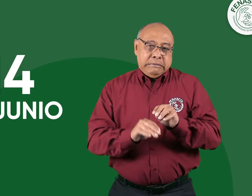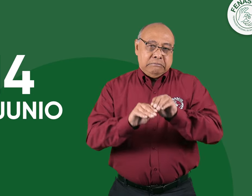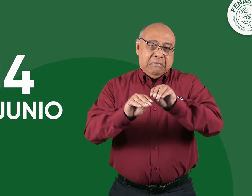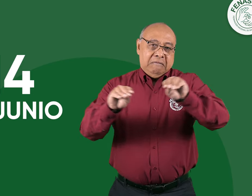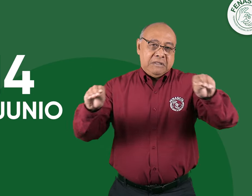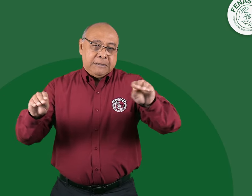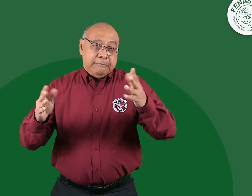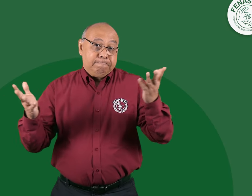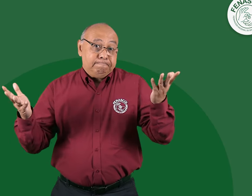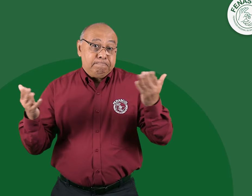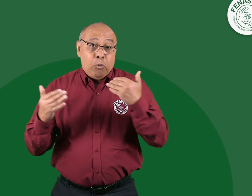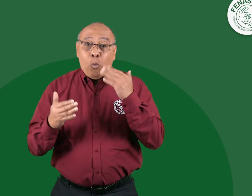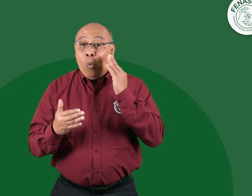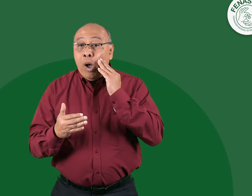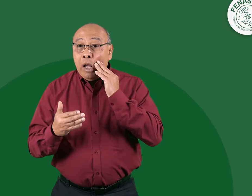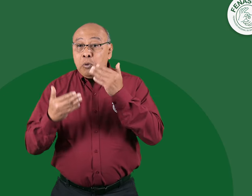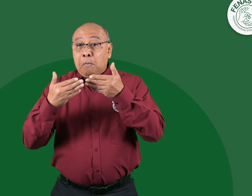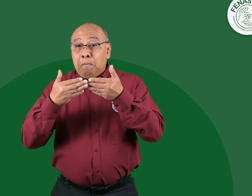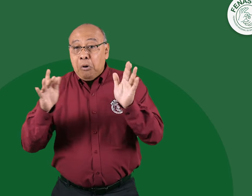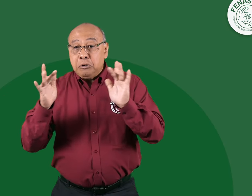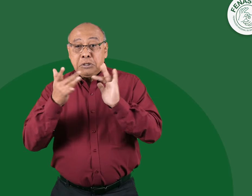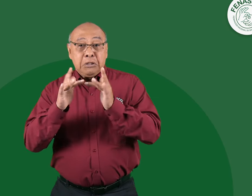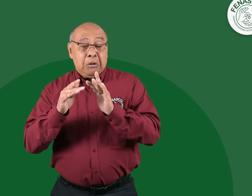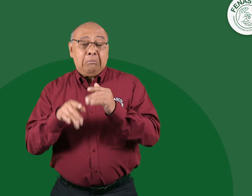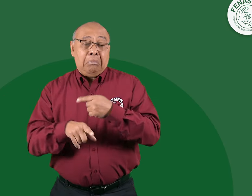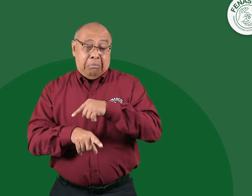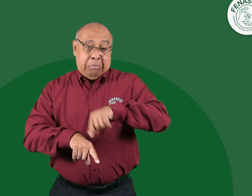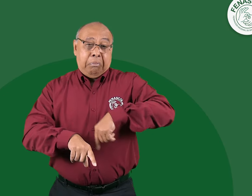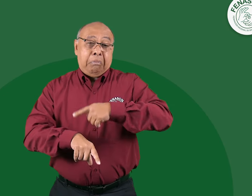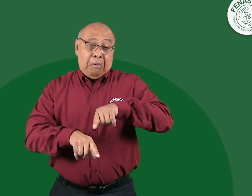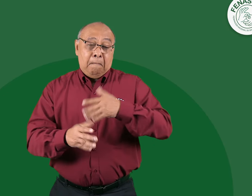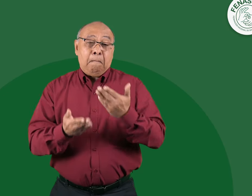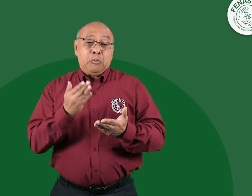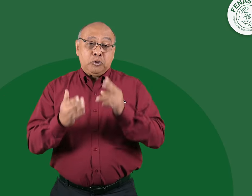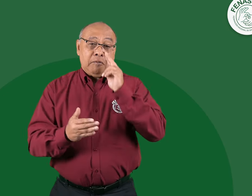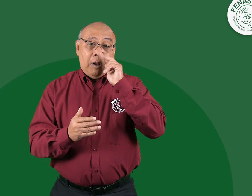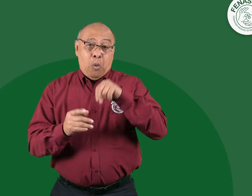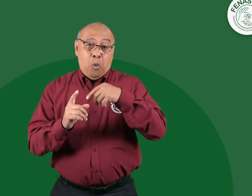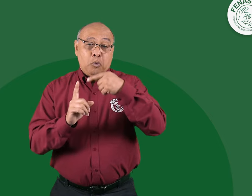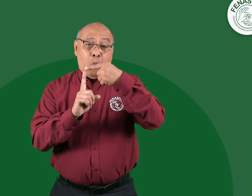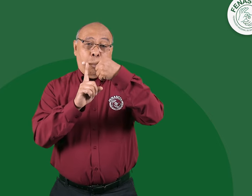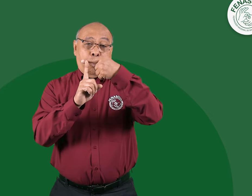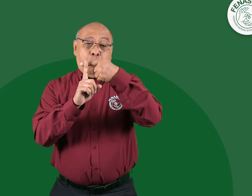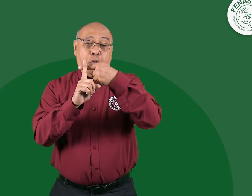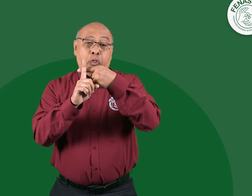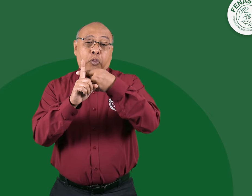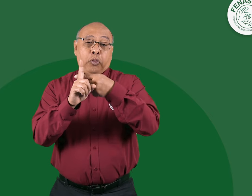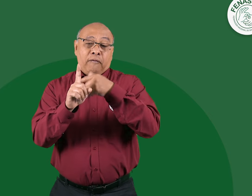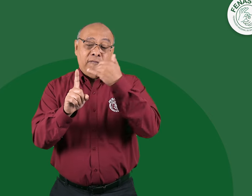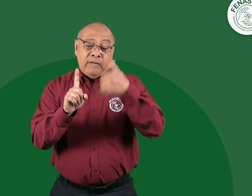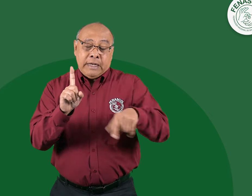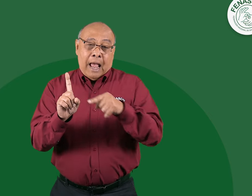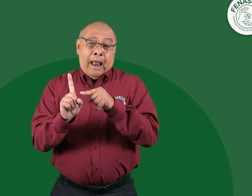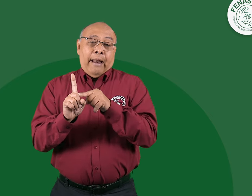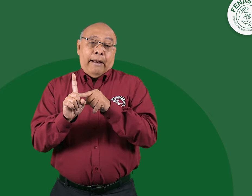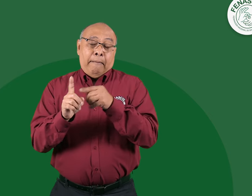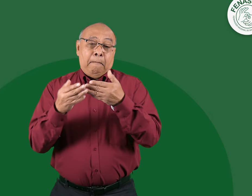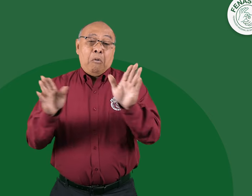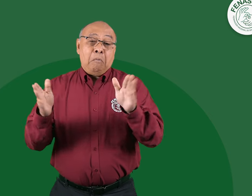Eso es lo que queríamos informarles. Así que la apertura del centro de relevo posiblemente sobrepase el mes de junio y se